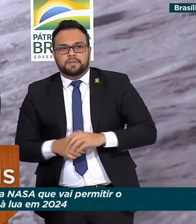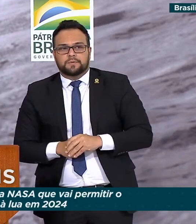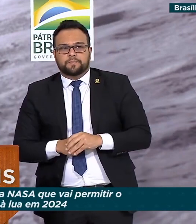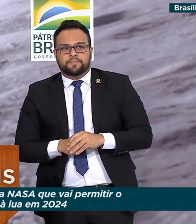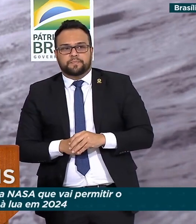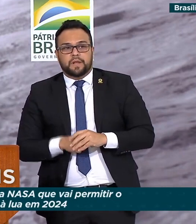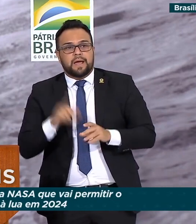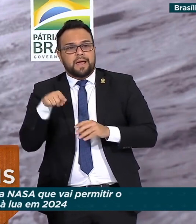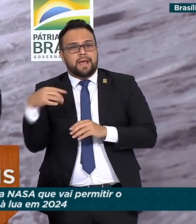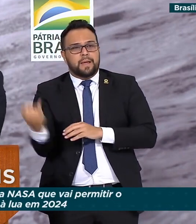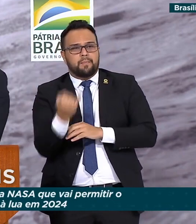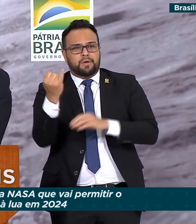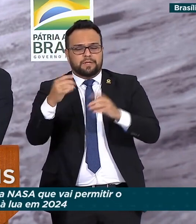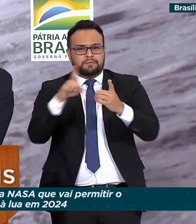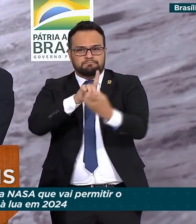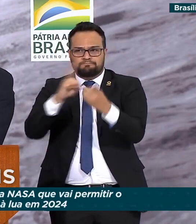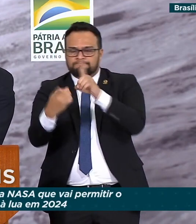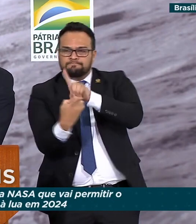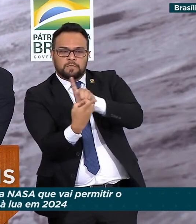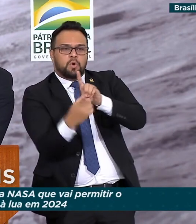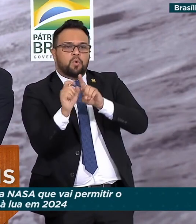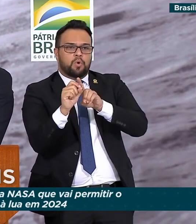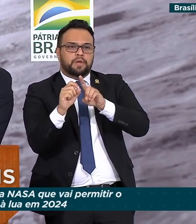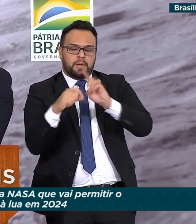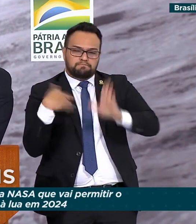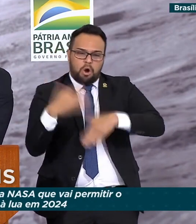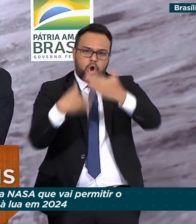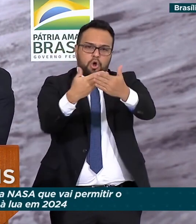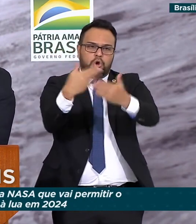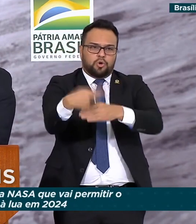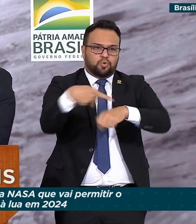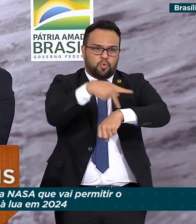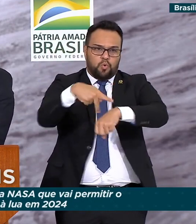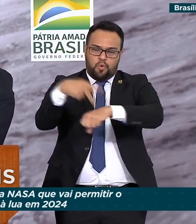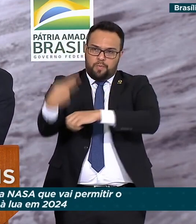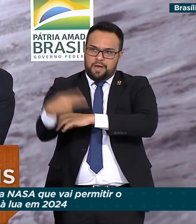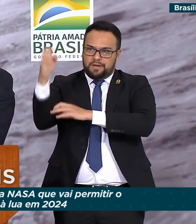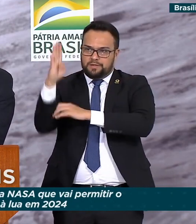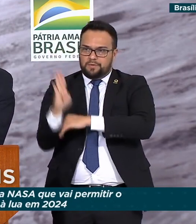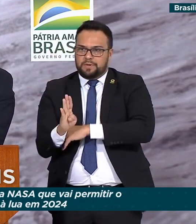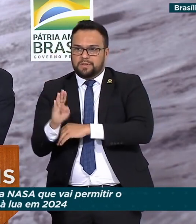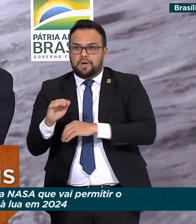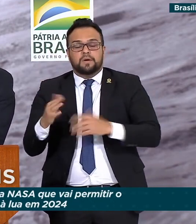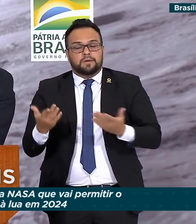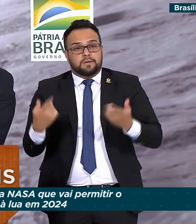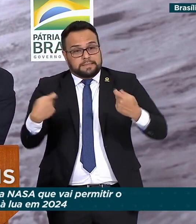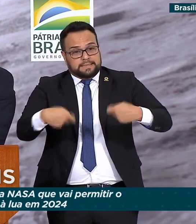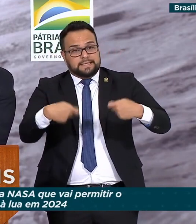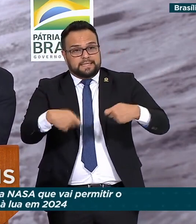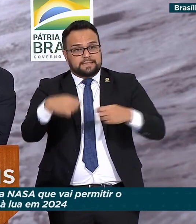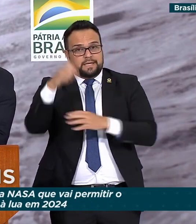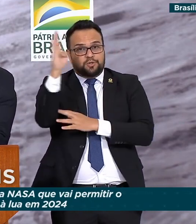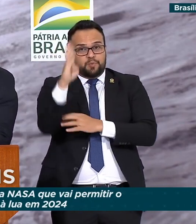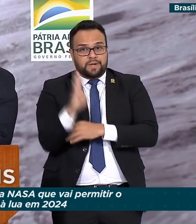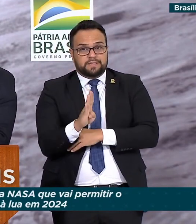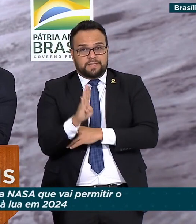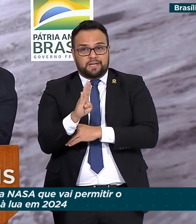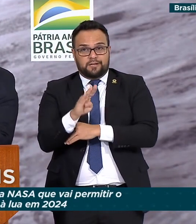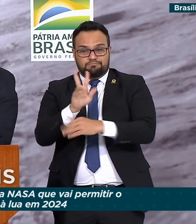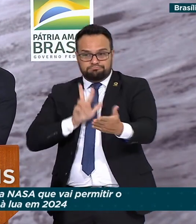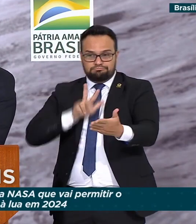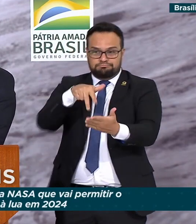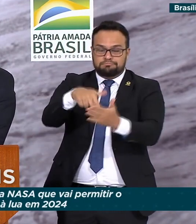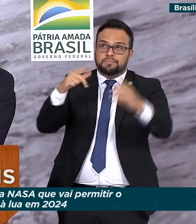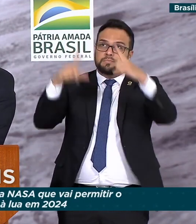essencial para a prosperidade do país. Por quê? Porque cria oportunidades para empresas brasileiras do setor espacial que